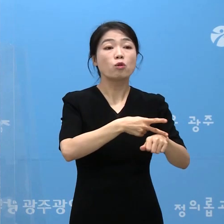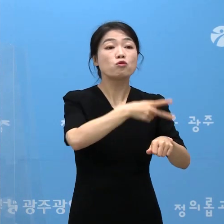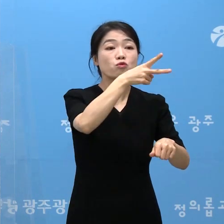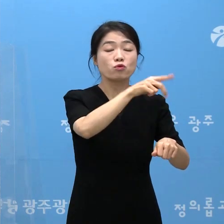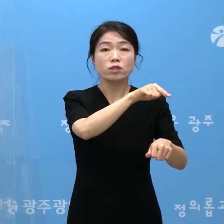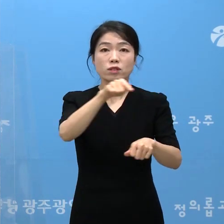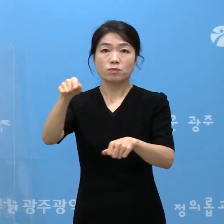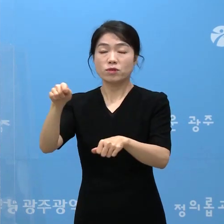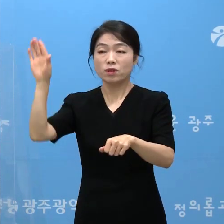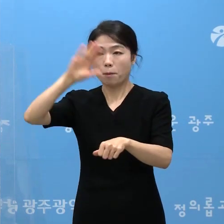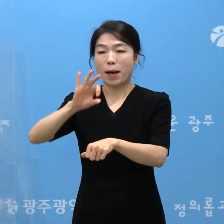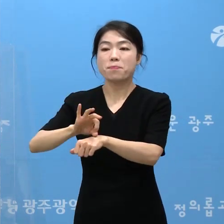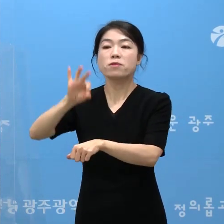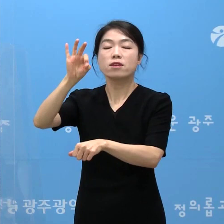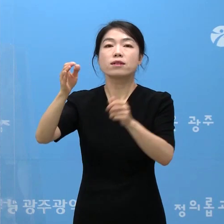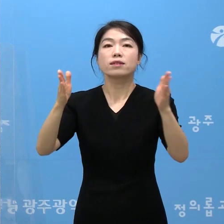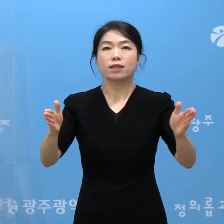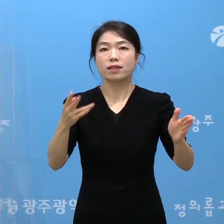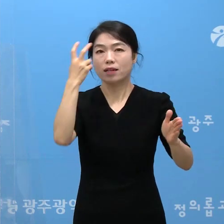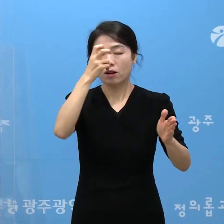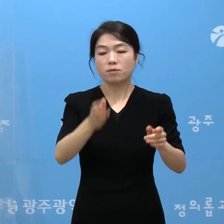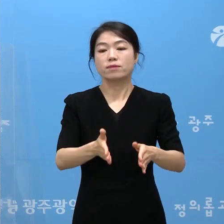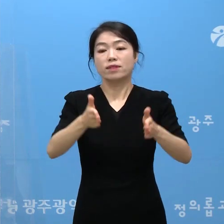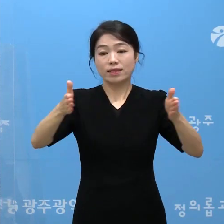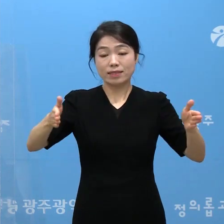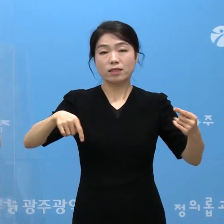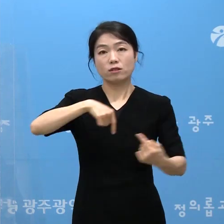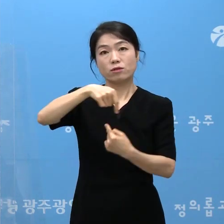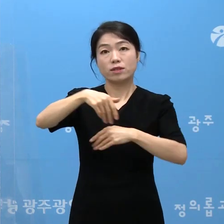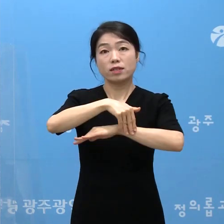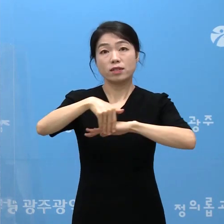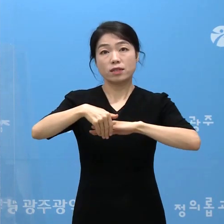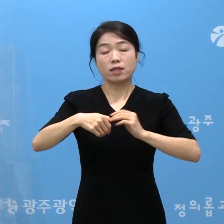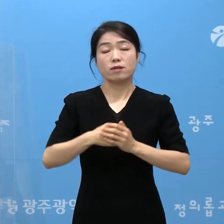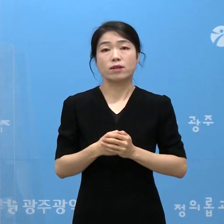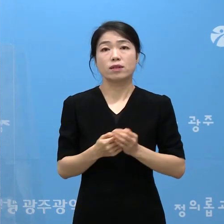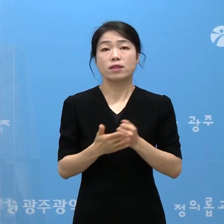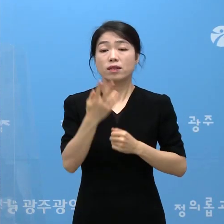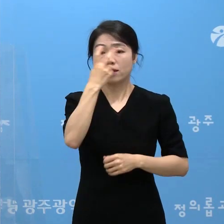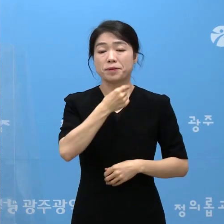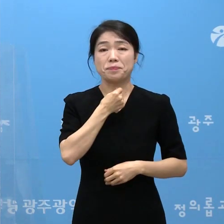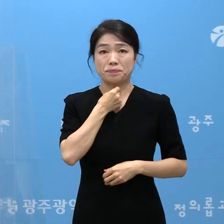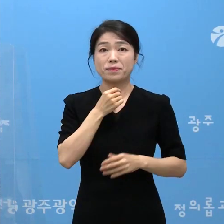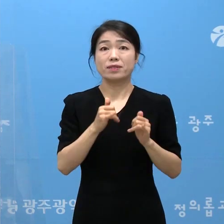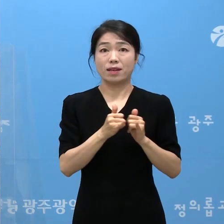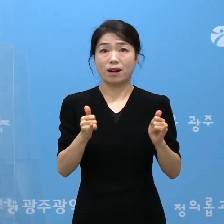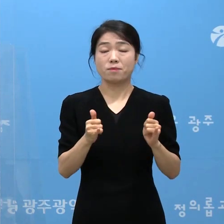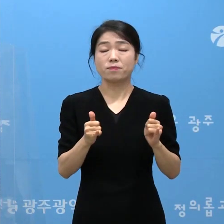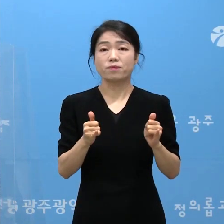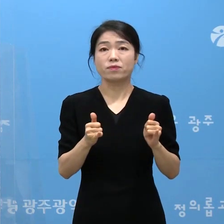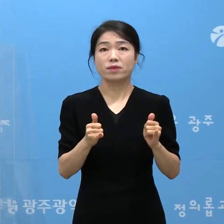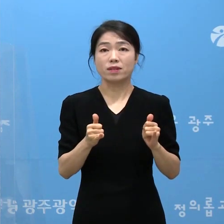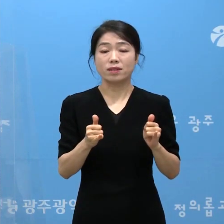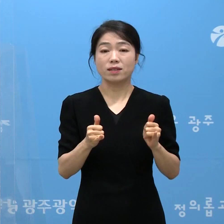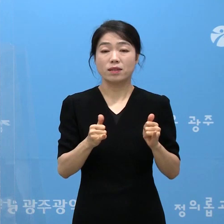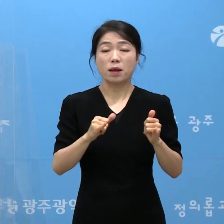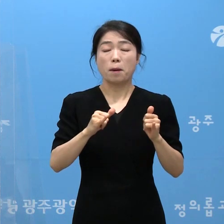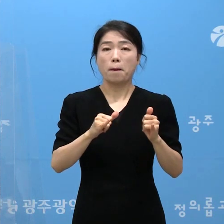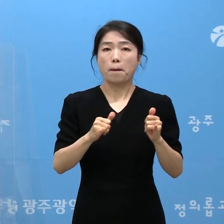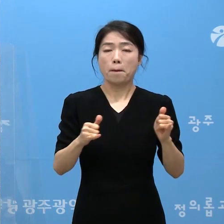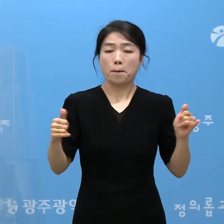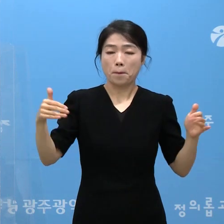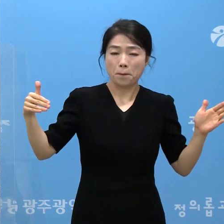2시부터 밤 10시까지 검사 시간을 늘려 운영합니다. 검사를 받으실 분들께서는 마감 시간보다